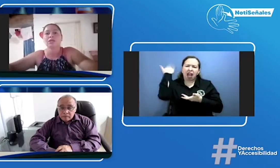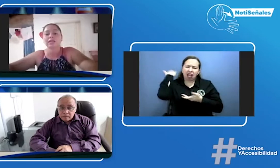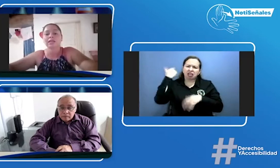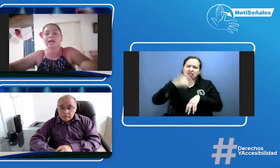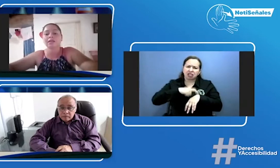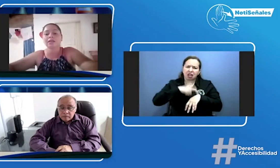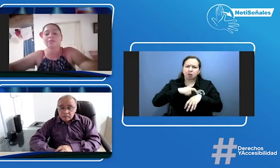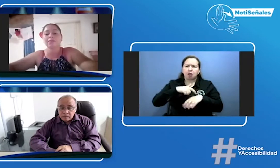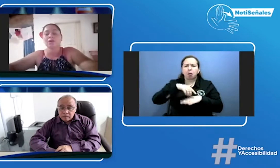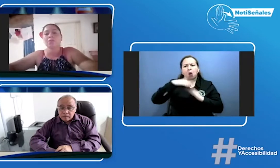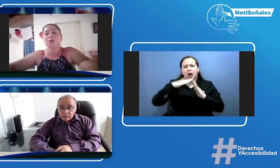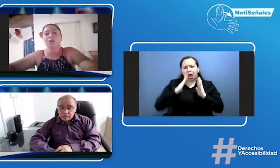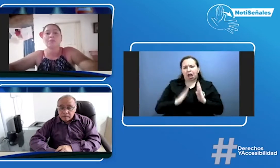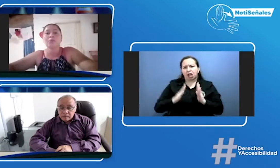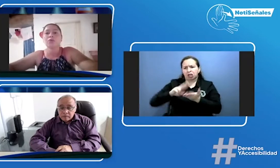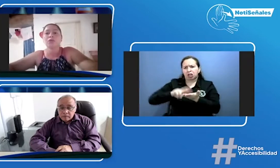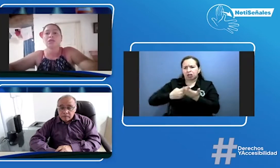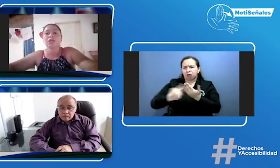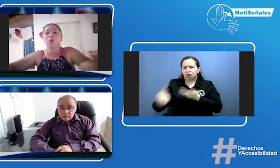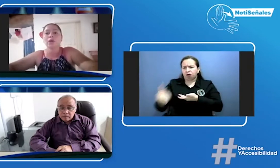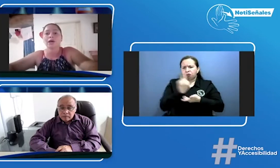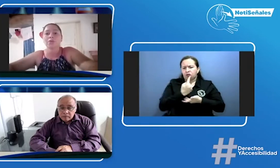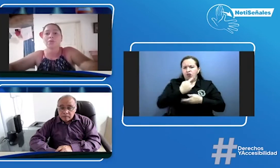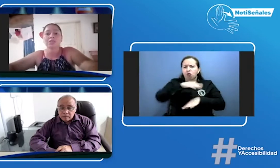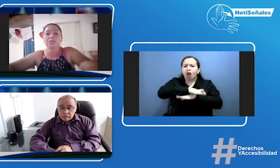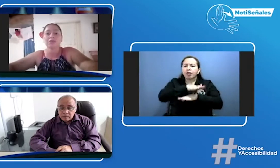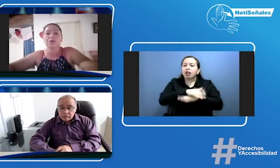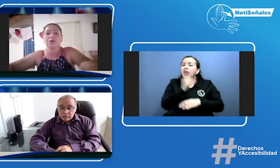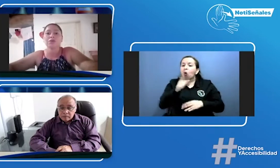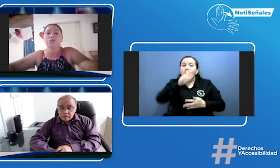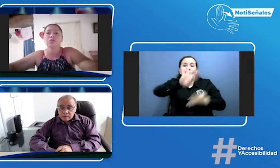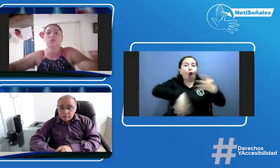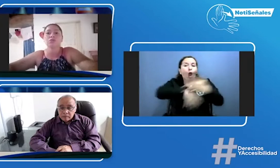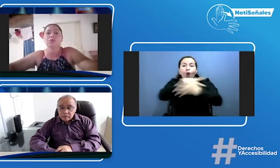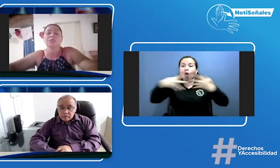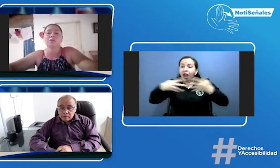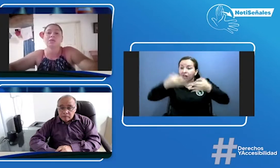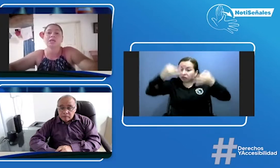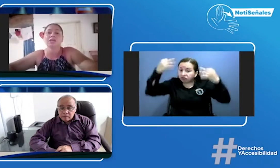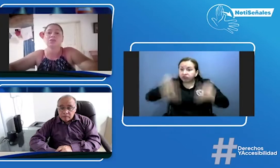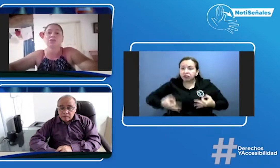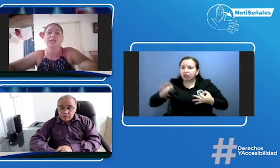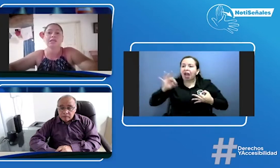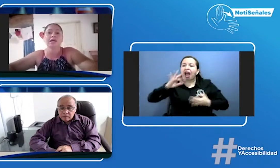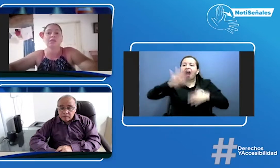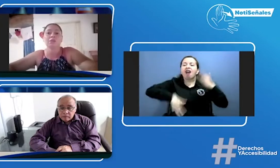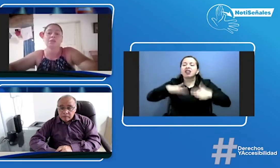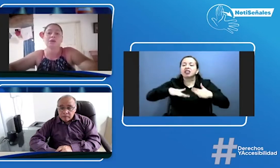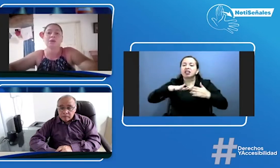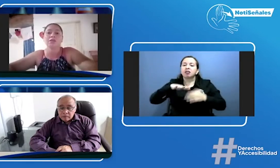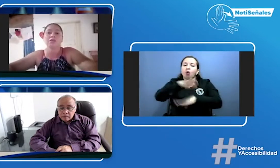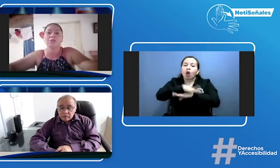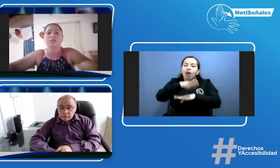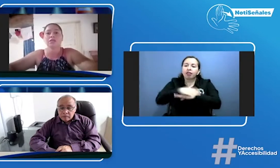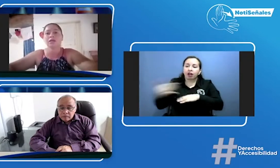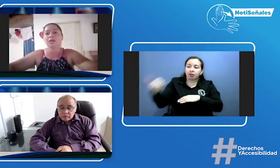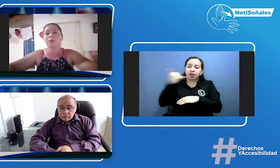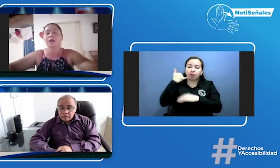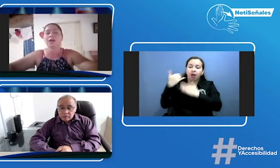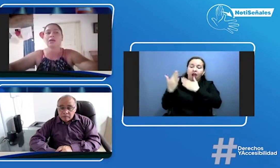la tarde porque tampoco tenían horario específico ellos entonces a veces venían en las horas de la tarde me llamaban y me decían que estaban aquí